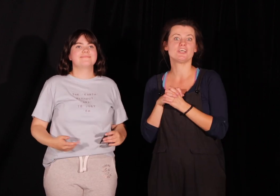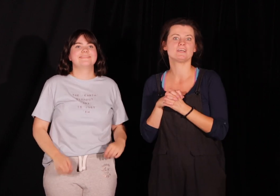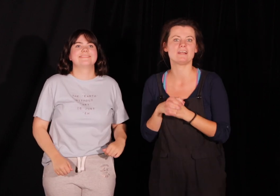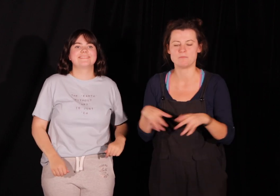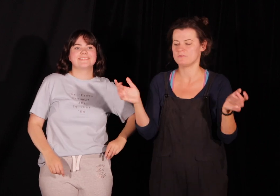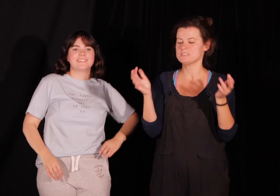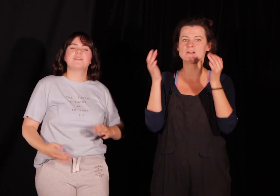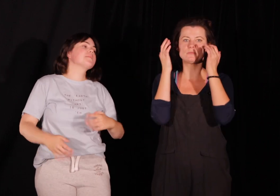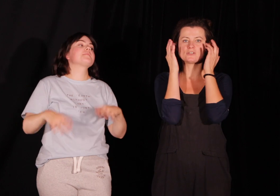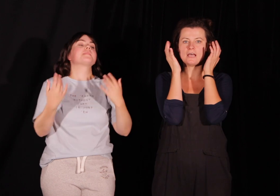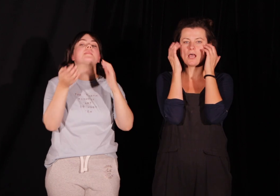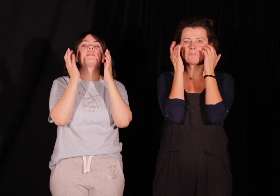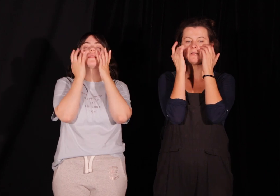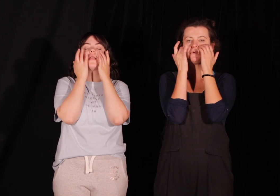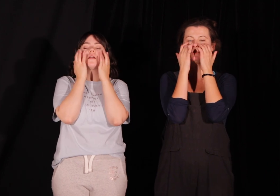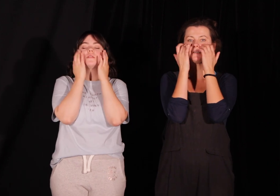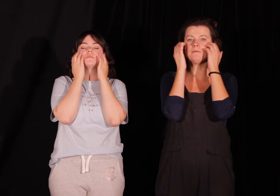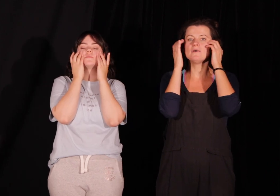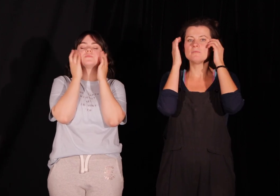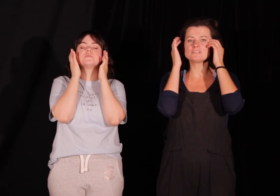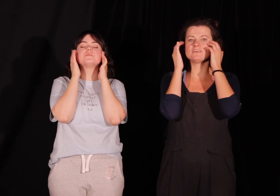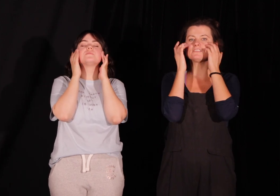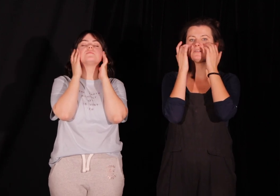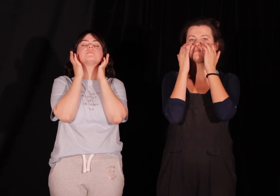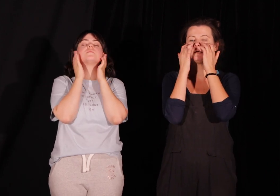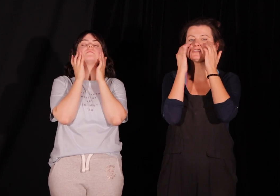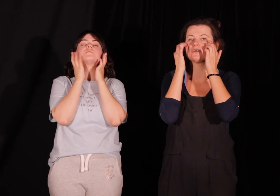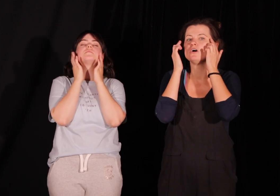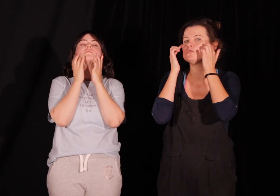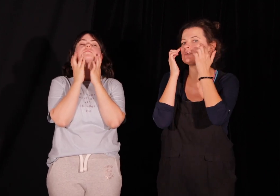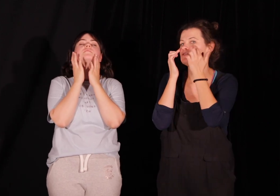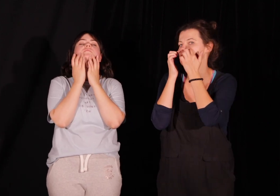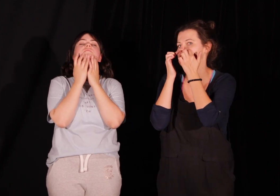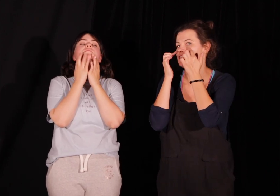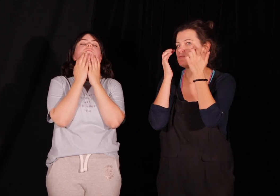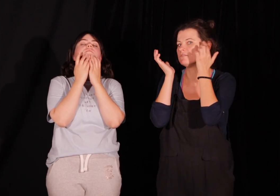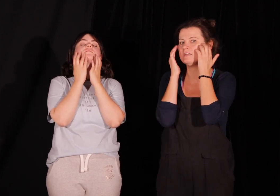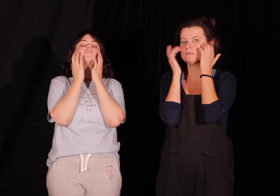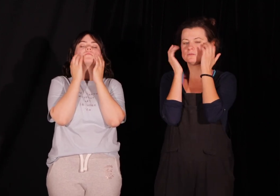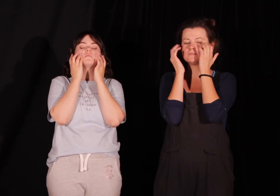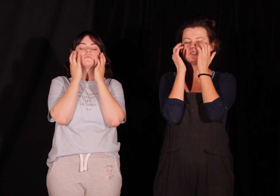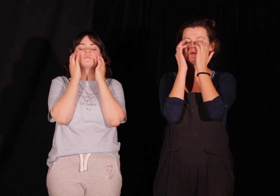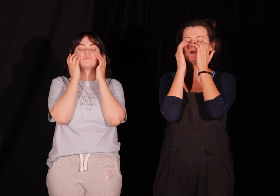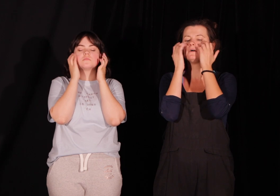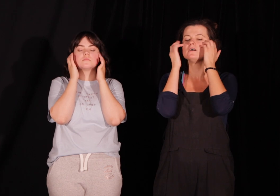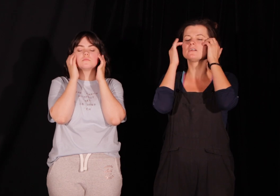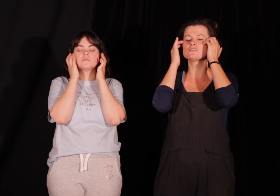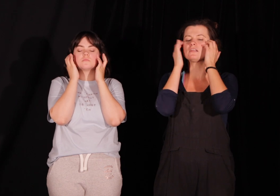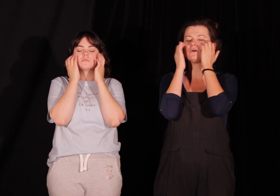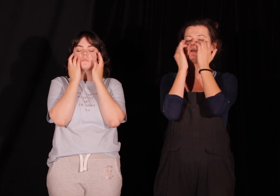krem, więc bardzo proszę, wklepujemy krem. Bardzo ważne, żeby wklepać go tutaj w kości jarzmowe. Tutaj też mamy rezonatory,